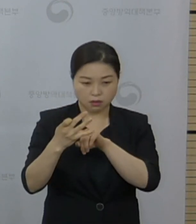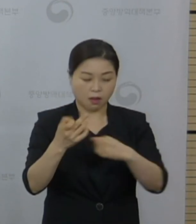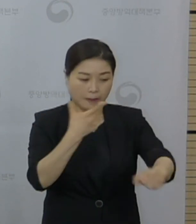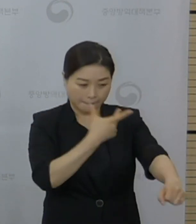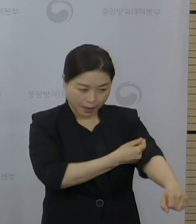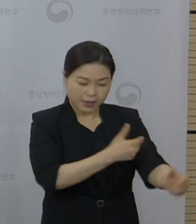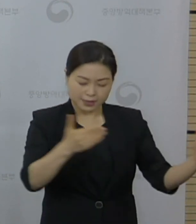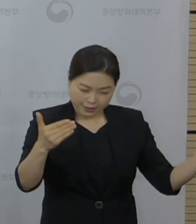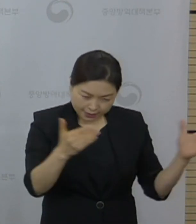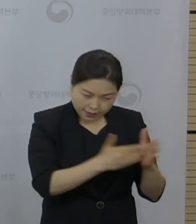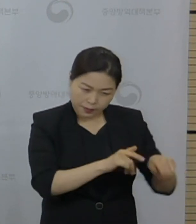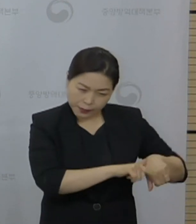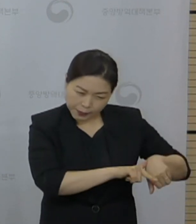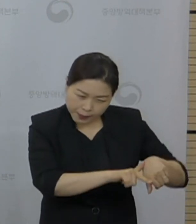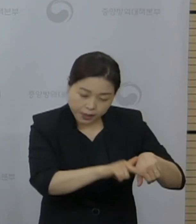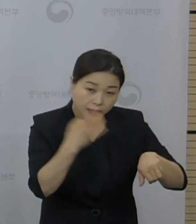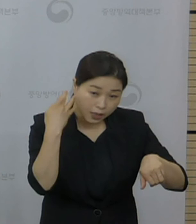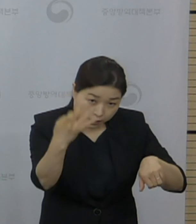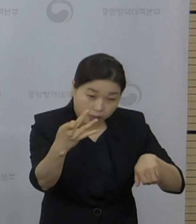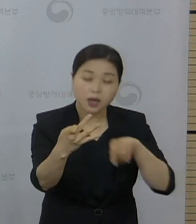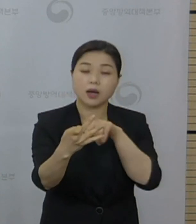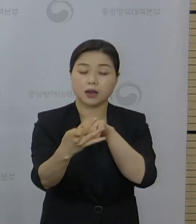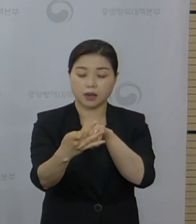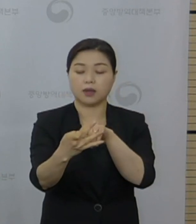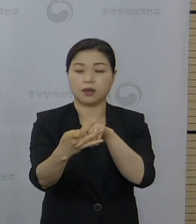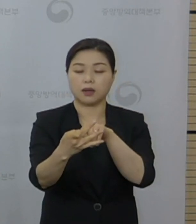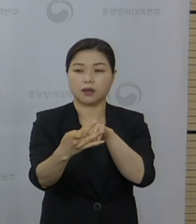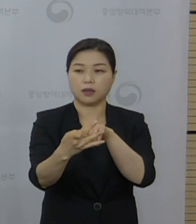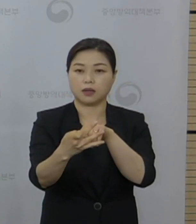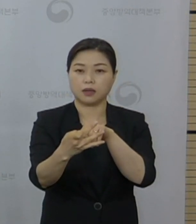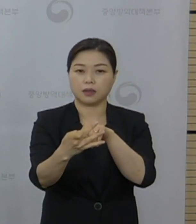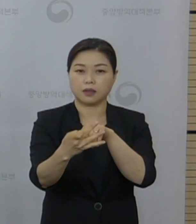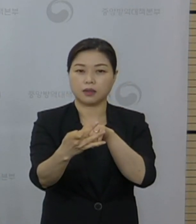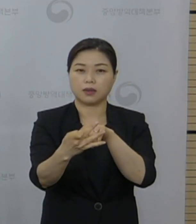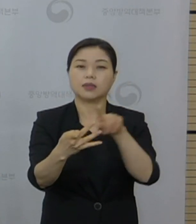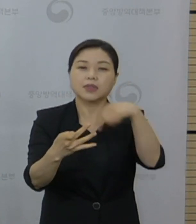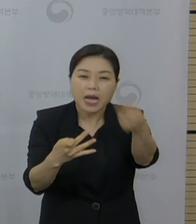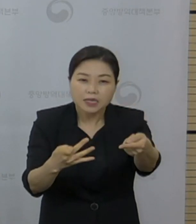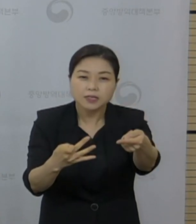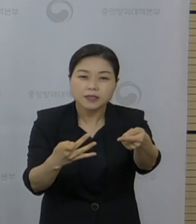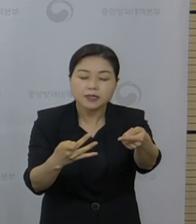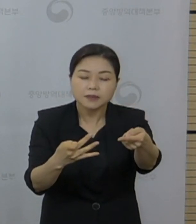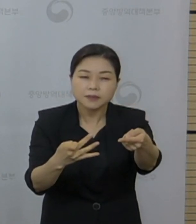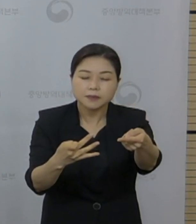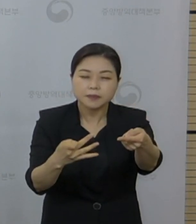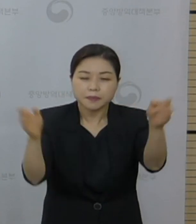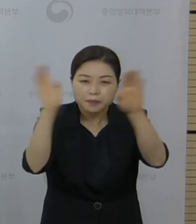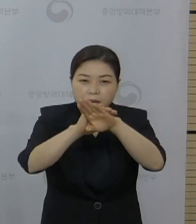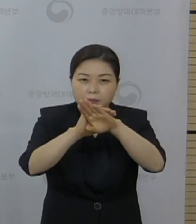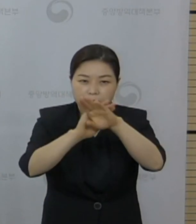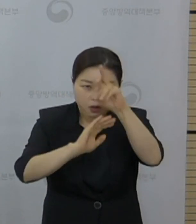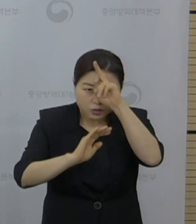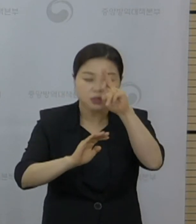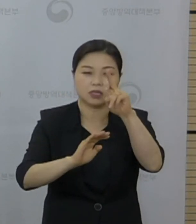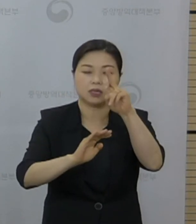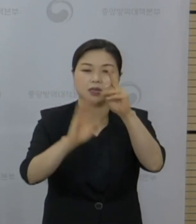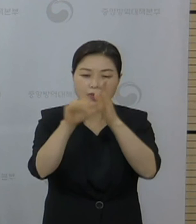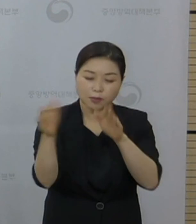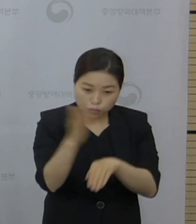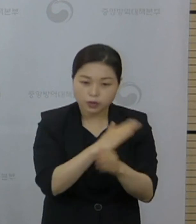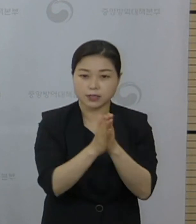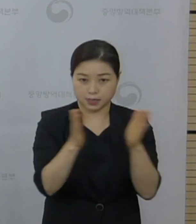날로부터 14일이 경과한 날의 다음 날 0시부터로 적용을 하기 때문에